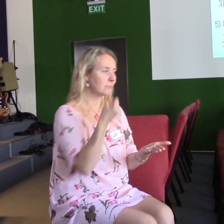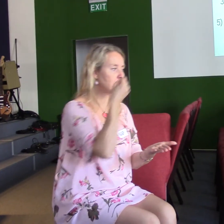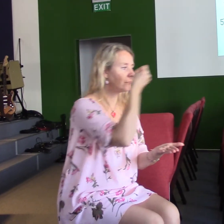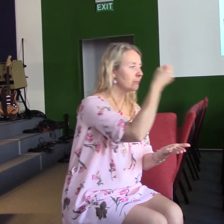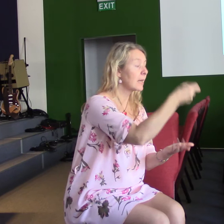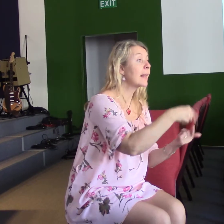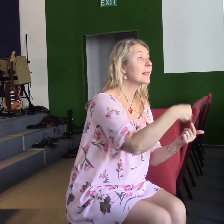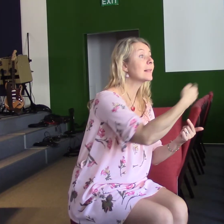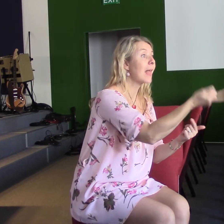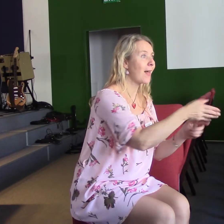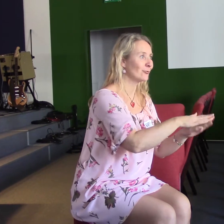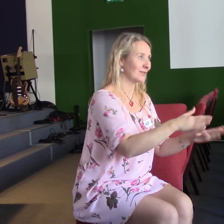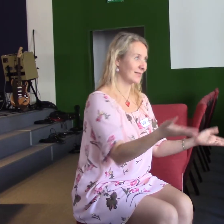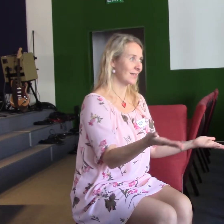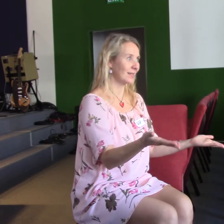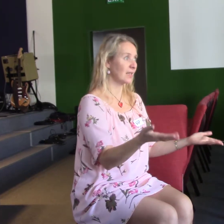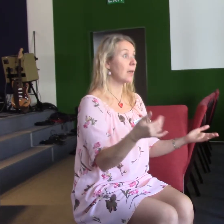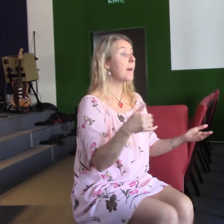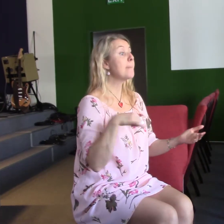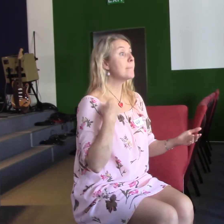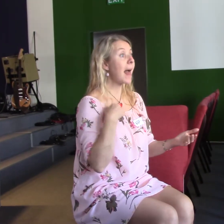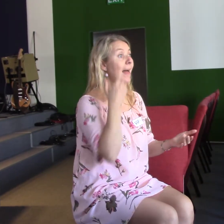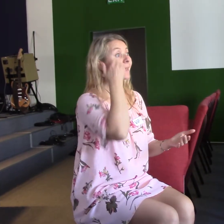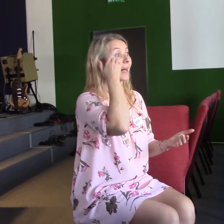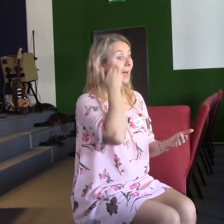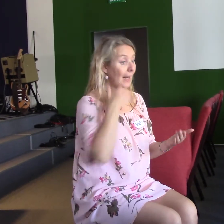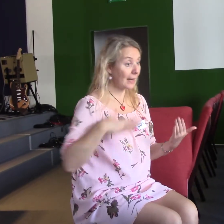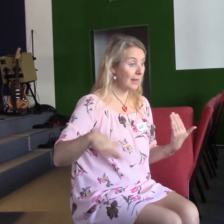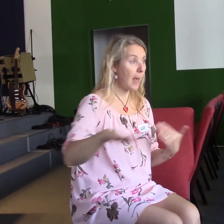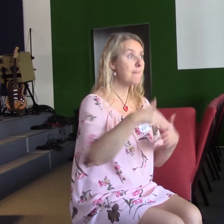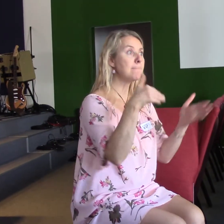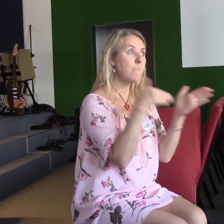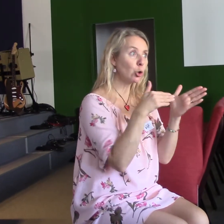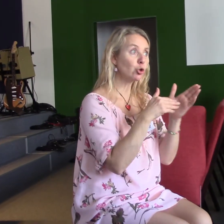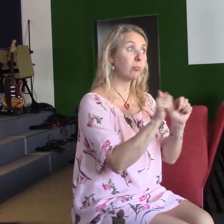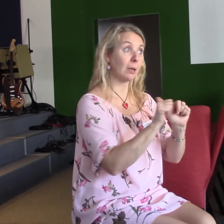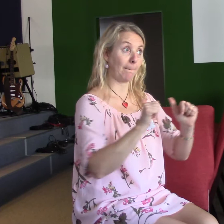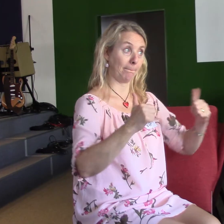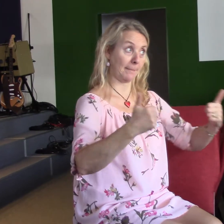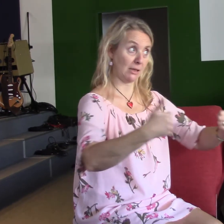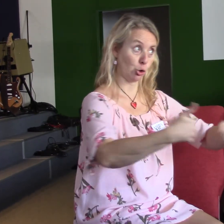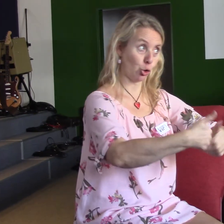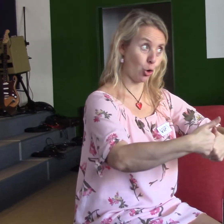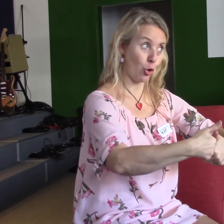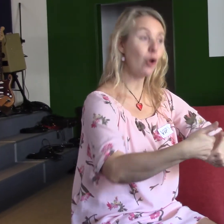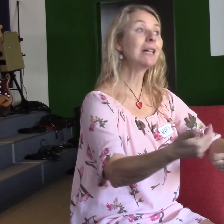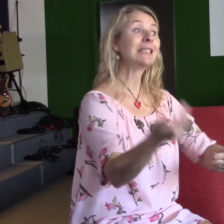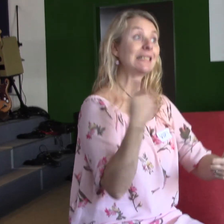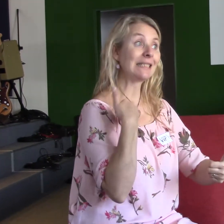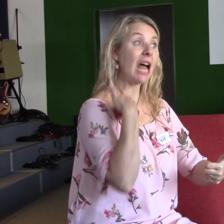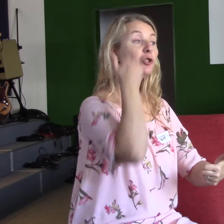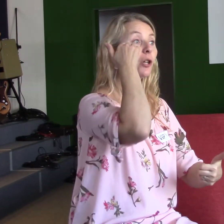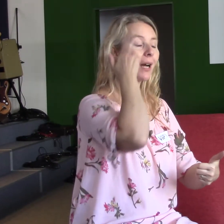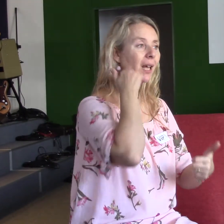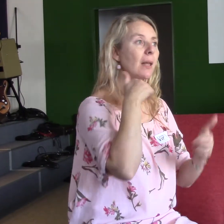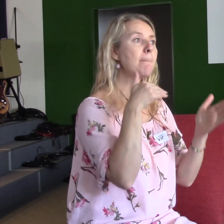Mladí lidé potřebují prostor a ta starší generace potřebuje respekt. Dneska jsem nemluvil tak moc k mladým lidem, k těm mluvím